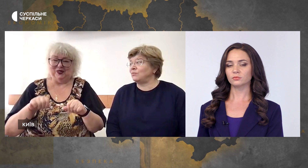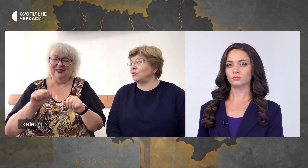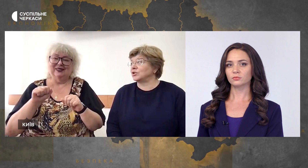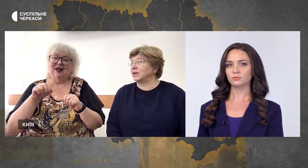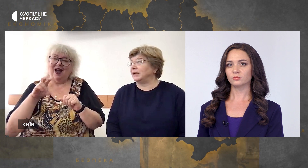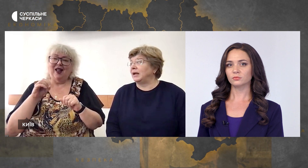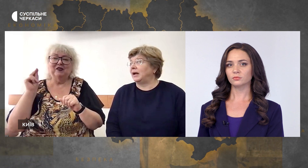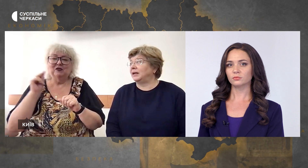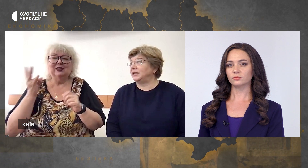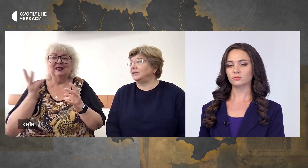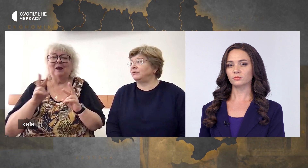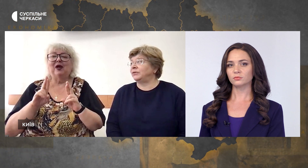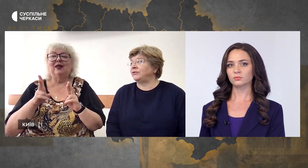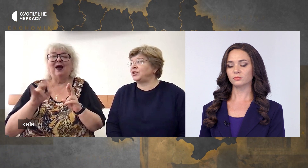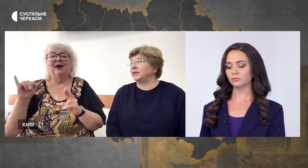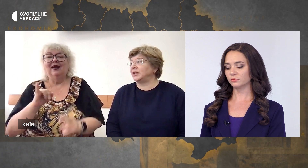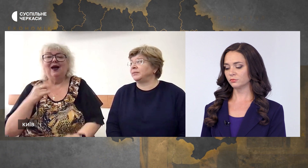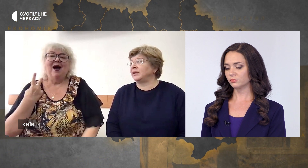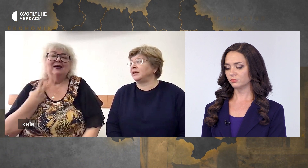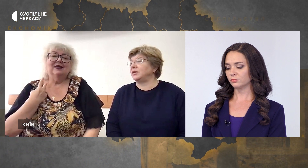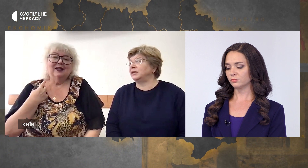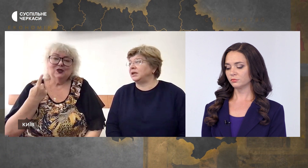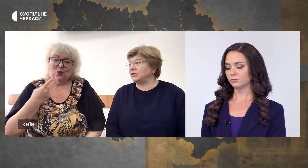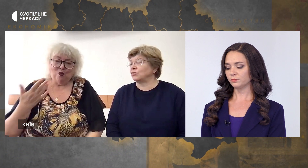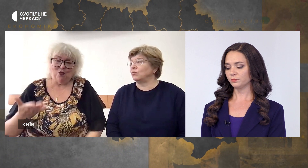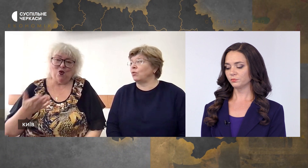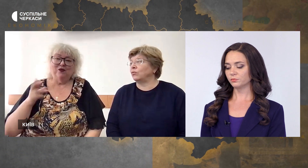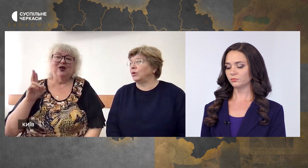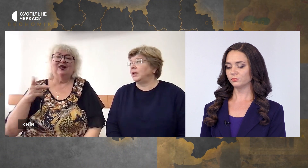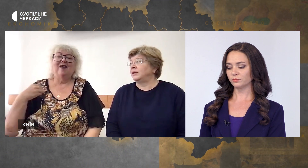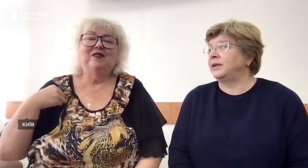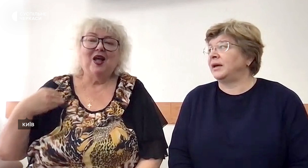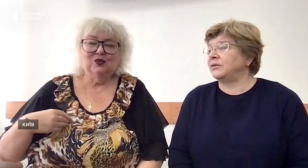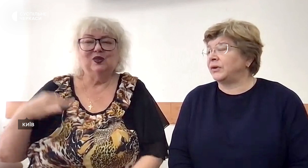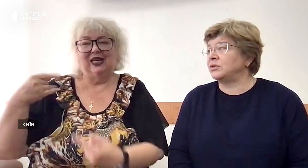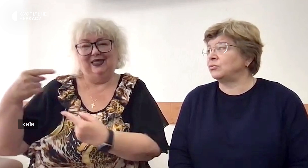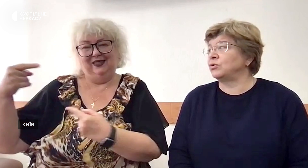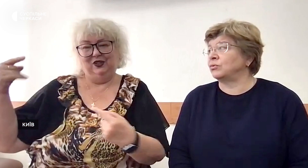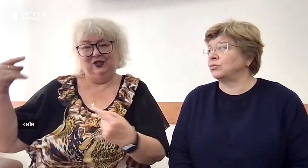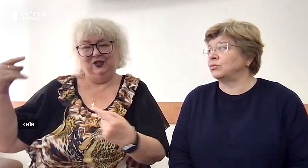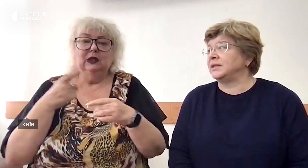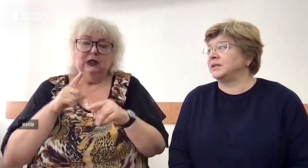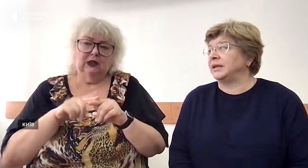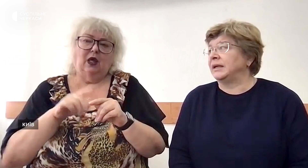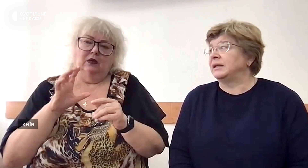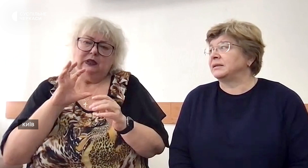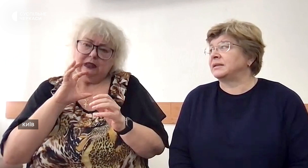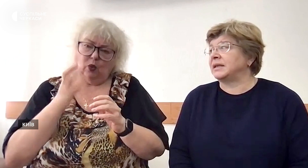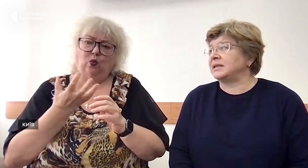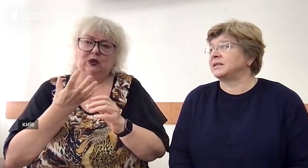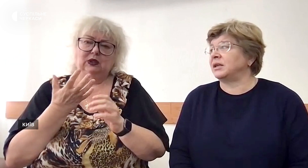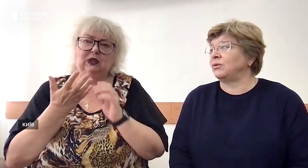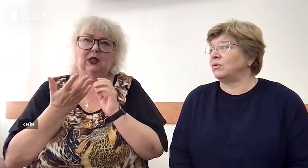Вивчити можна, але вивчати треба так, як і англійську мову, як і французьку, і різні.